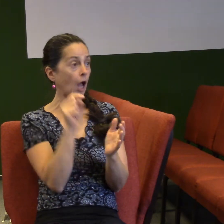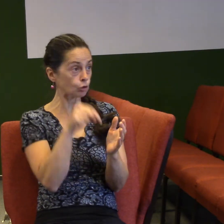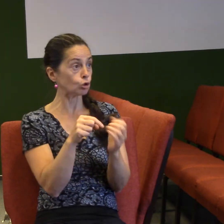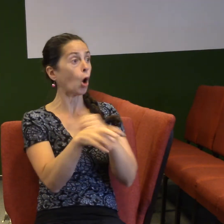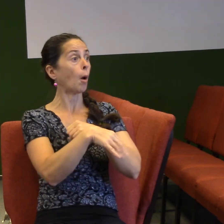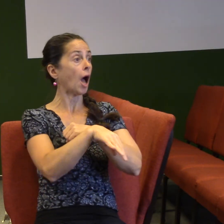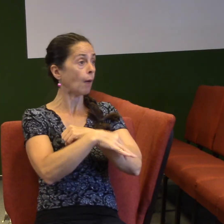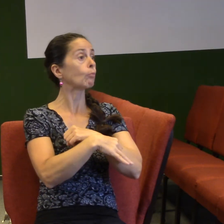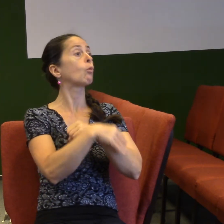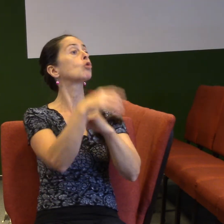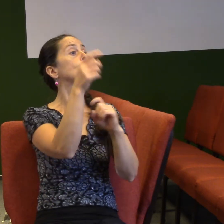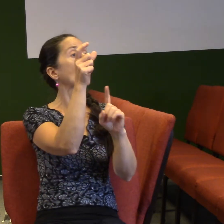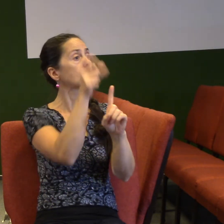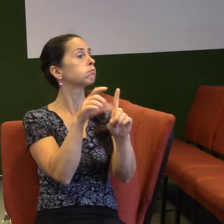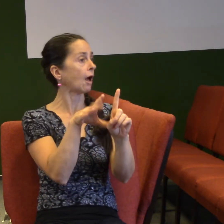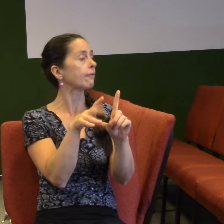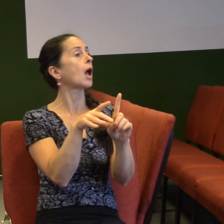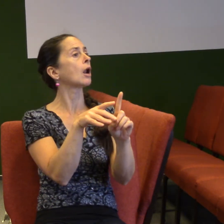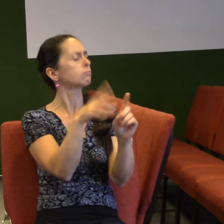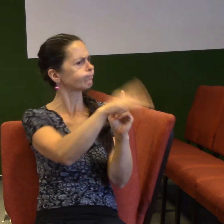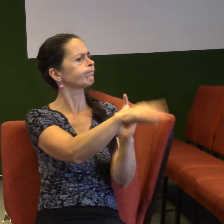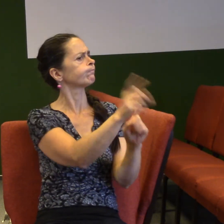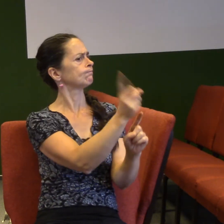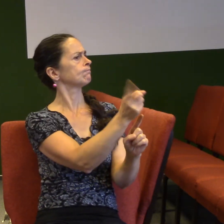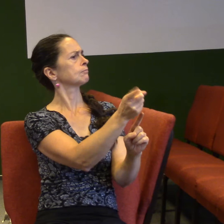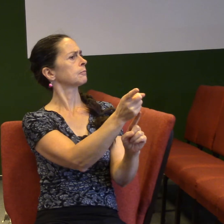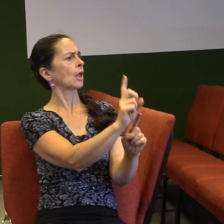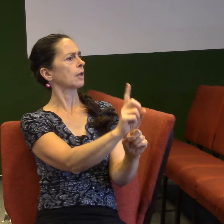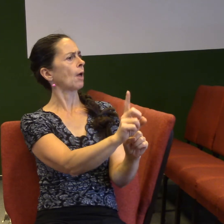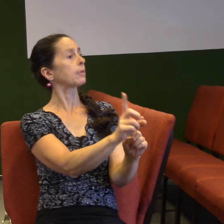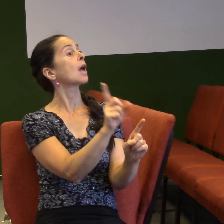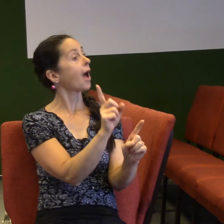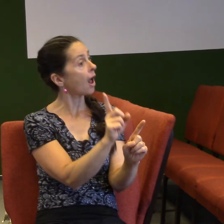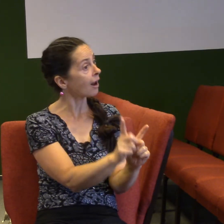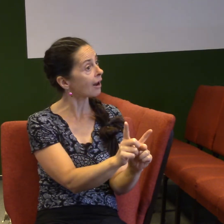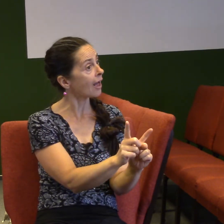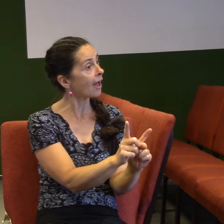samozřejmě, on je napomíná a říká, tohle nedělejte. Ale zápětí jim říká, ustilujte v duchovní dary.